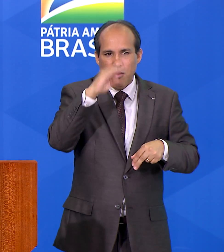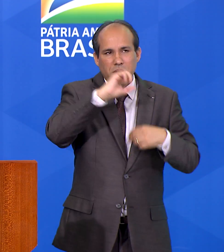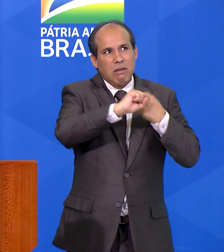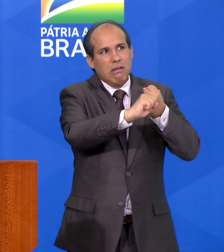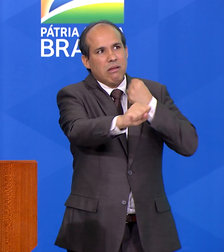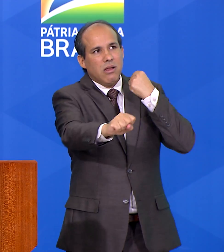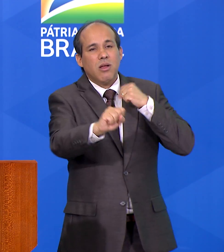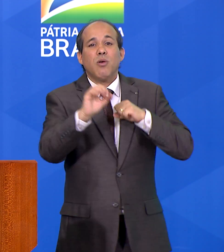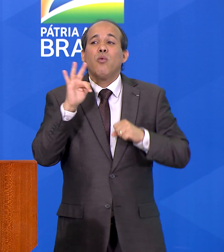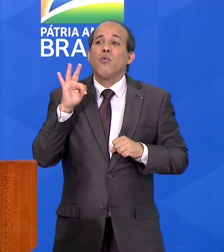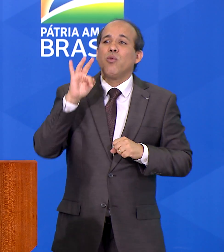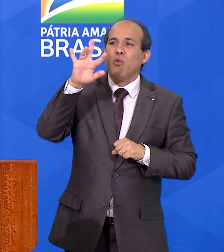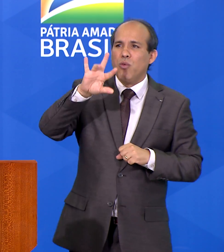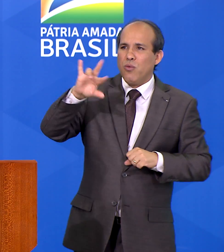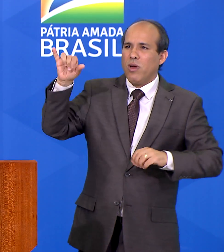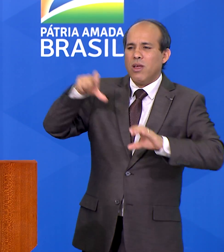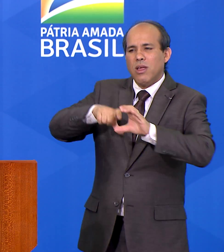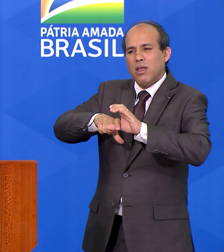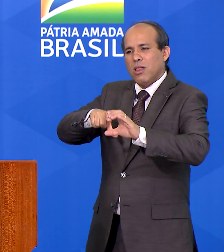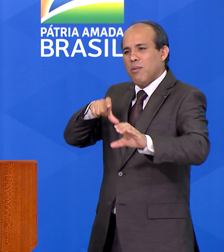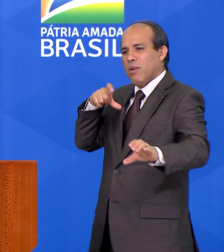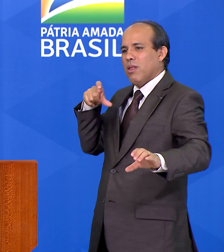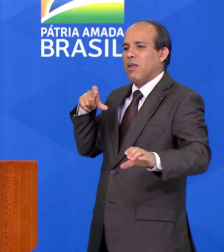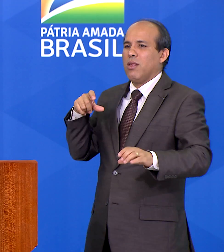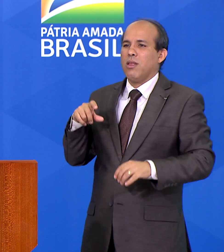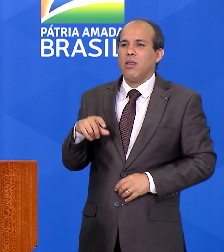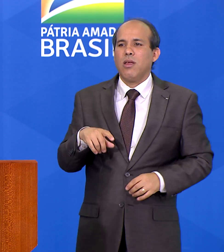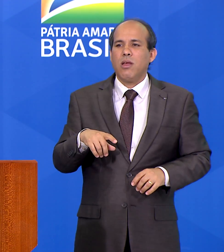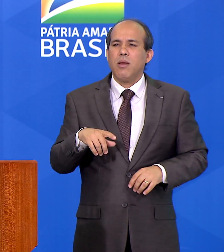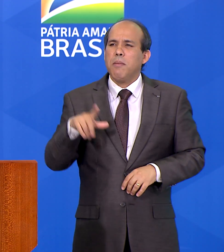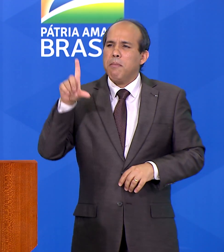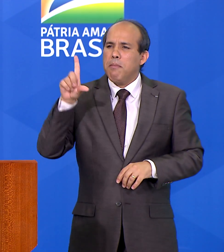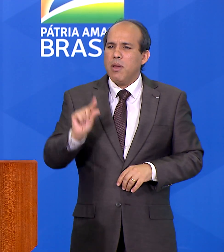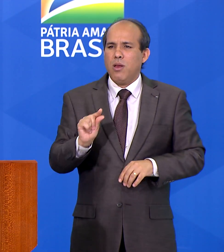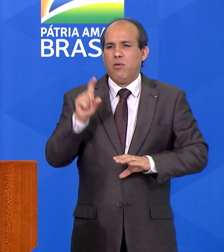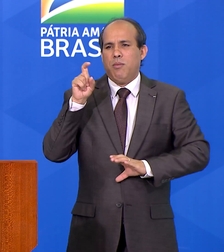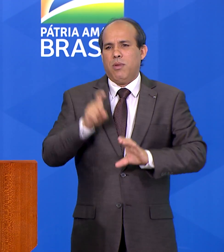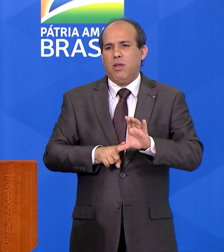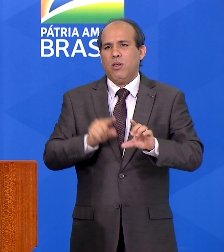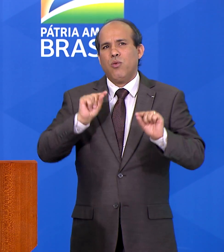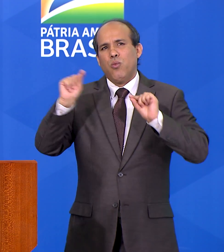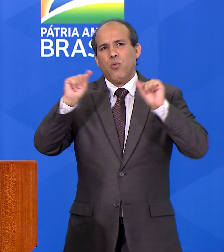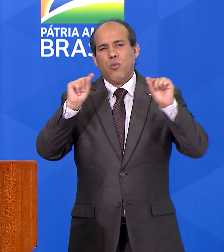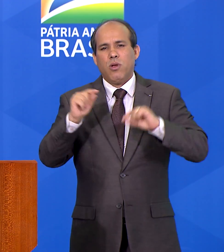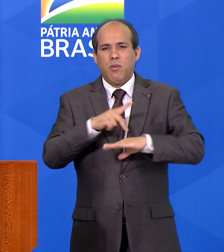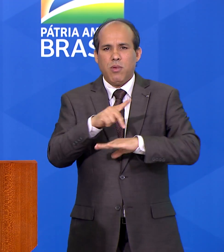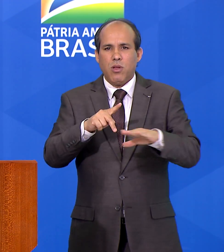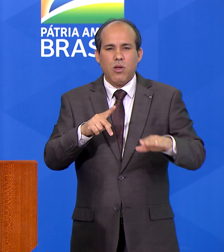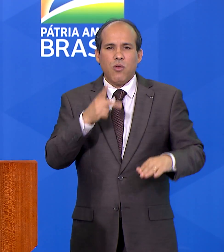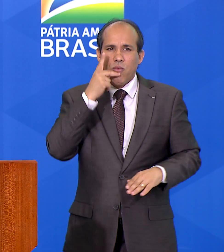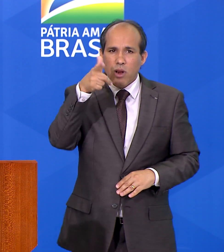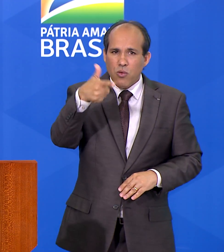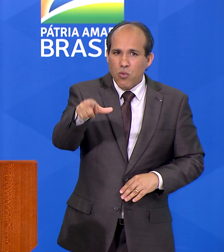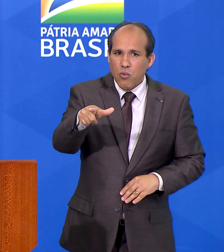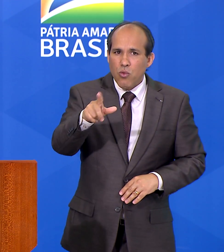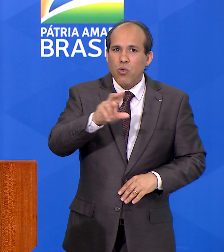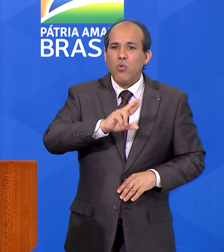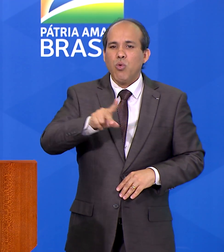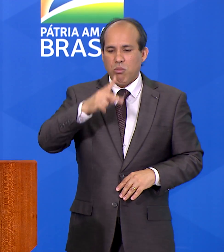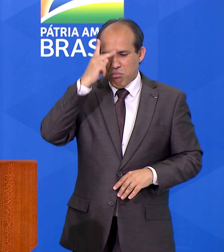externa bastante reduzida. Repito, não estamos visando a